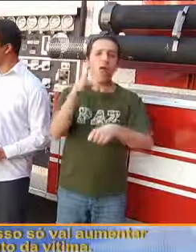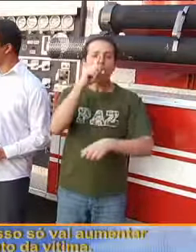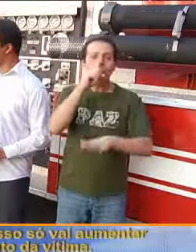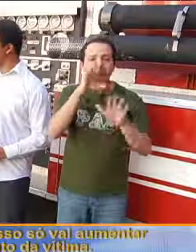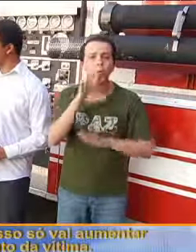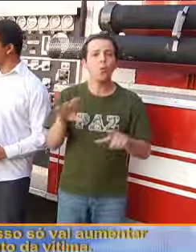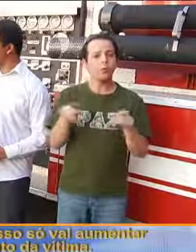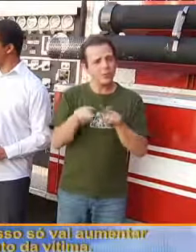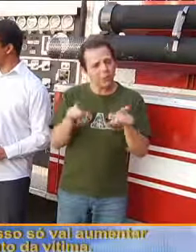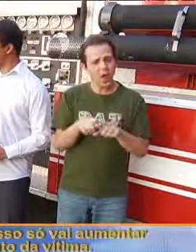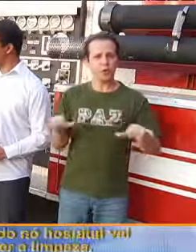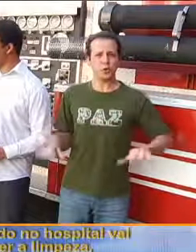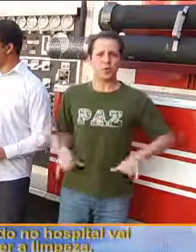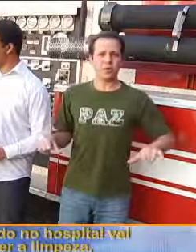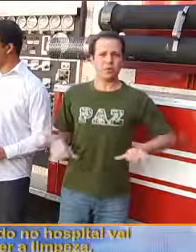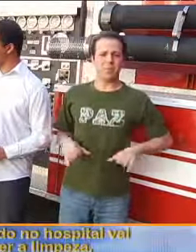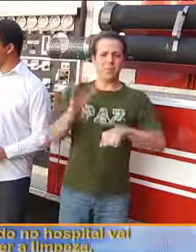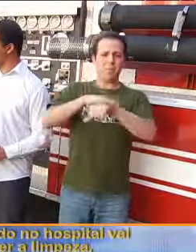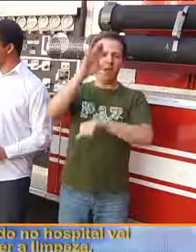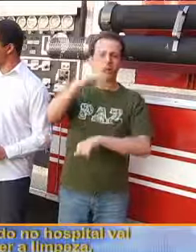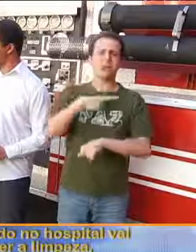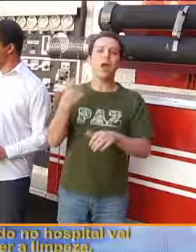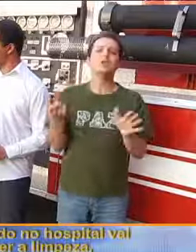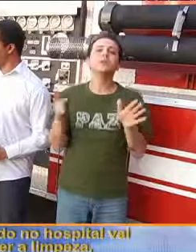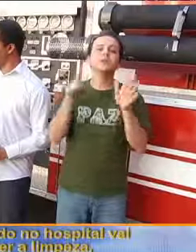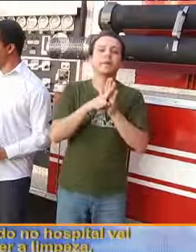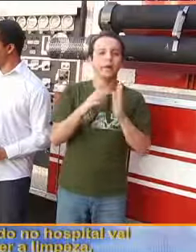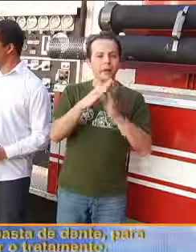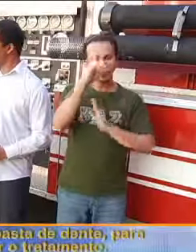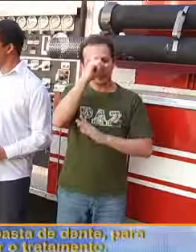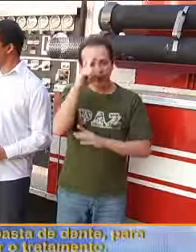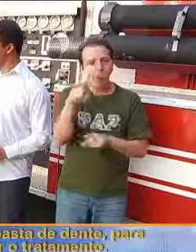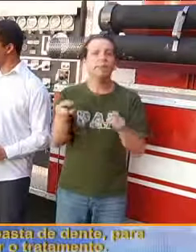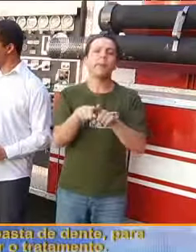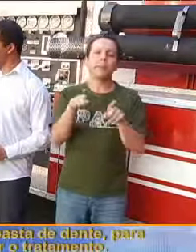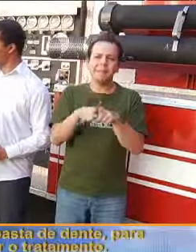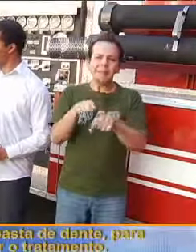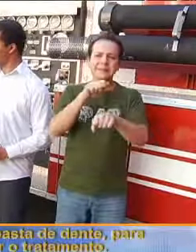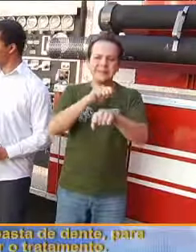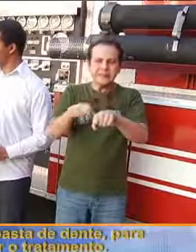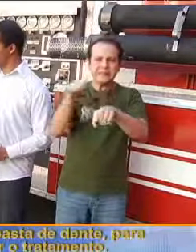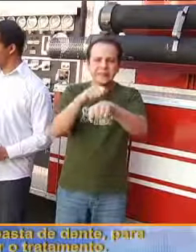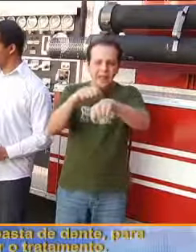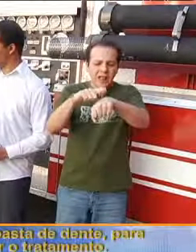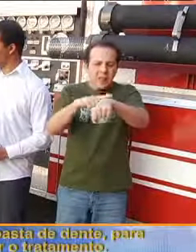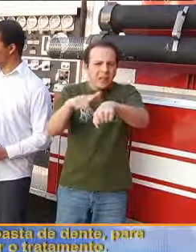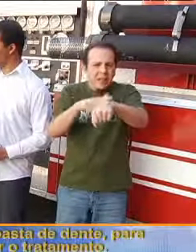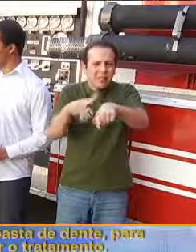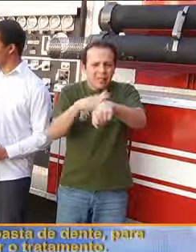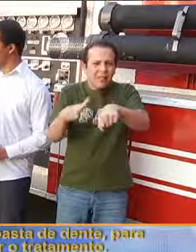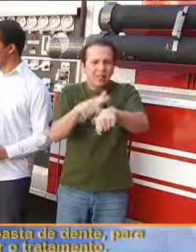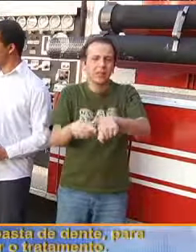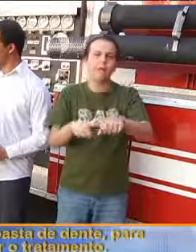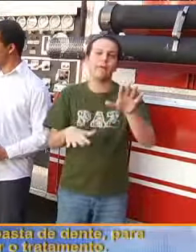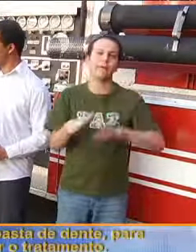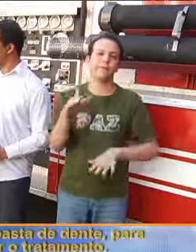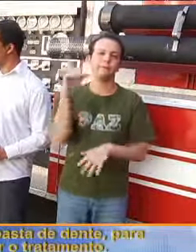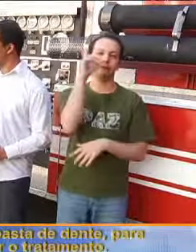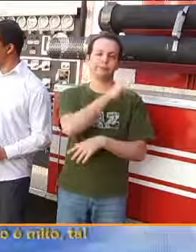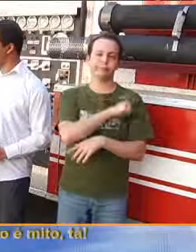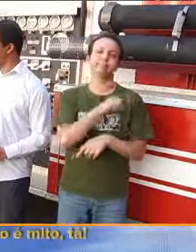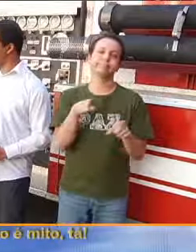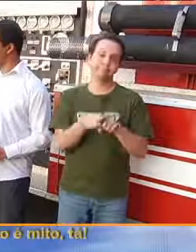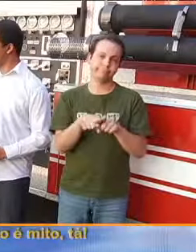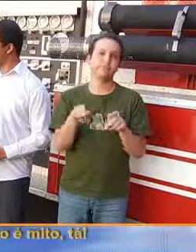o sofrimento da vítima. Porque chegando no hospital, vai ter que fazer a limpeza, a raspagem da pasta de dente para poder ser utilizado o